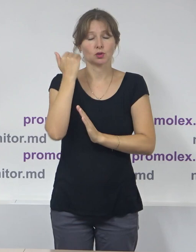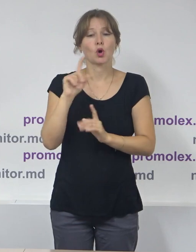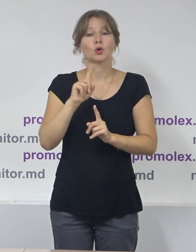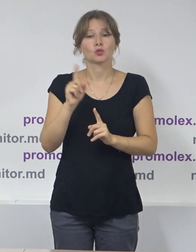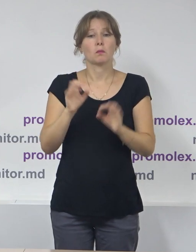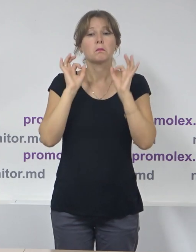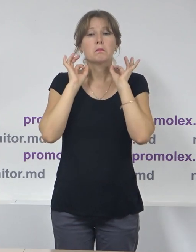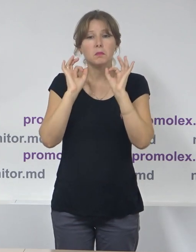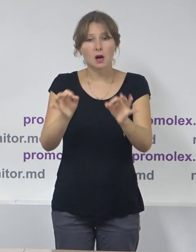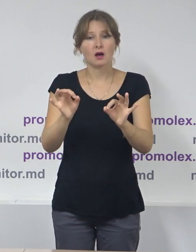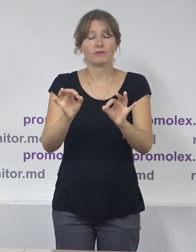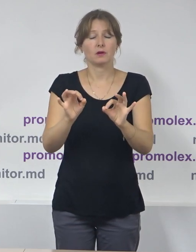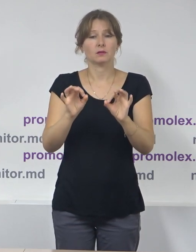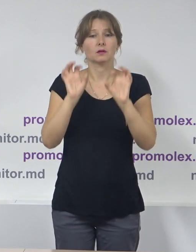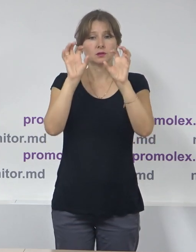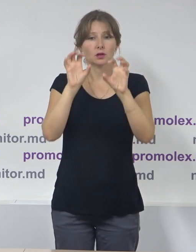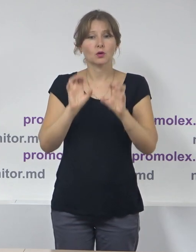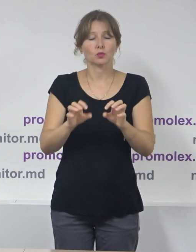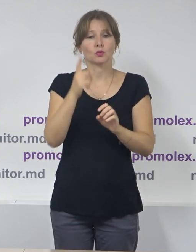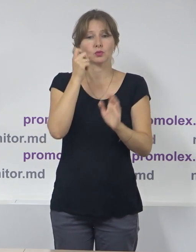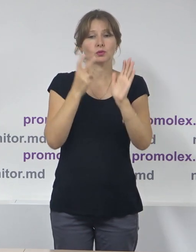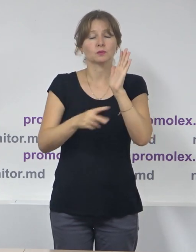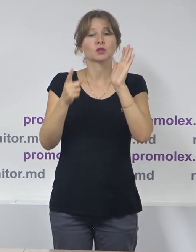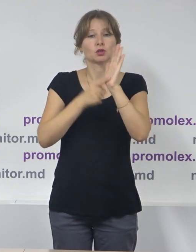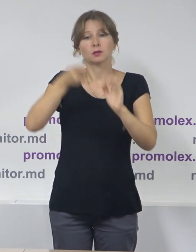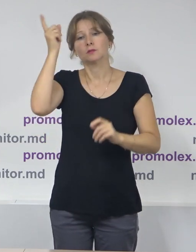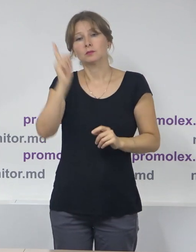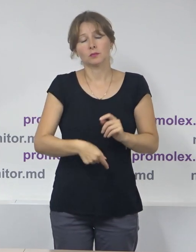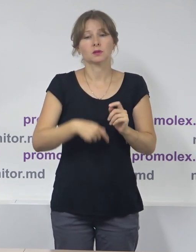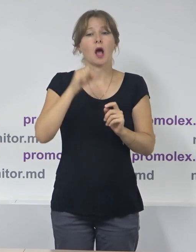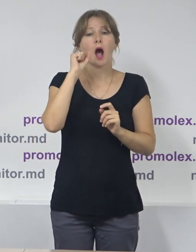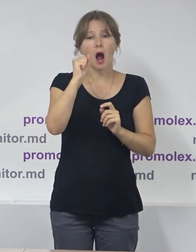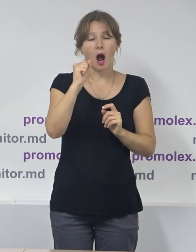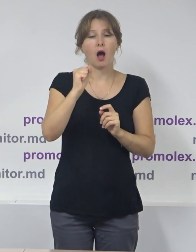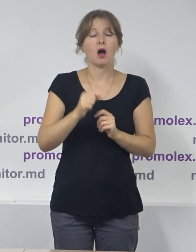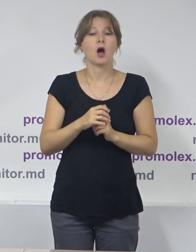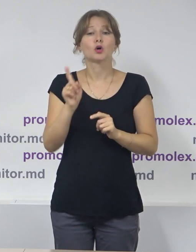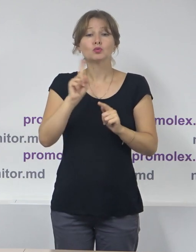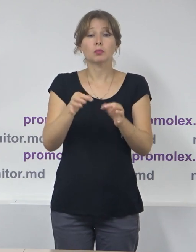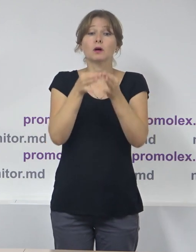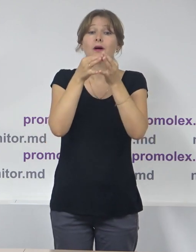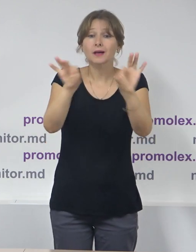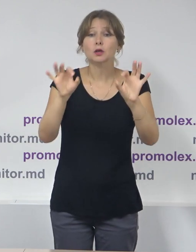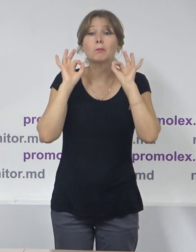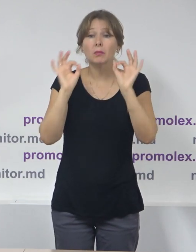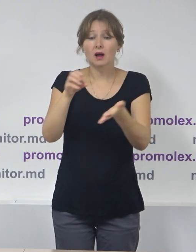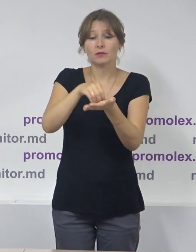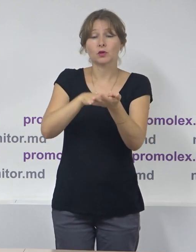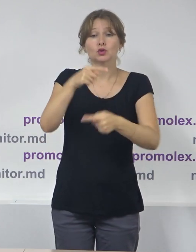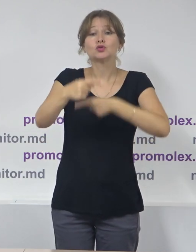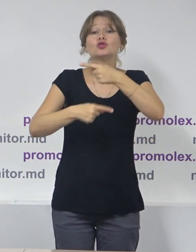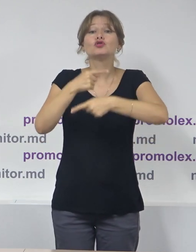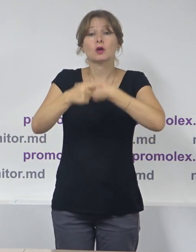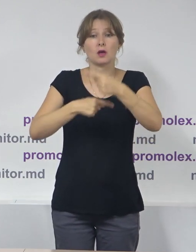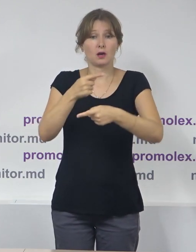în bază sesizării 197a bară 2023 în termen rezonabil astfel încât să permită eventuala înregistrarea candidaților în